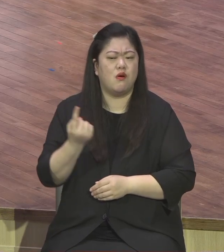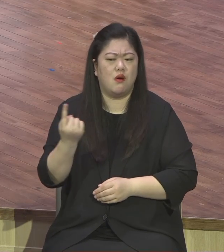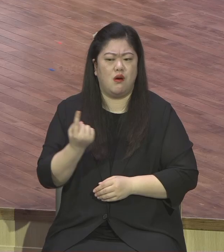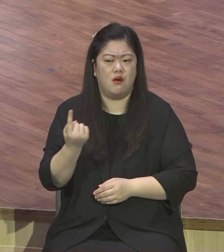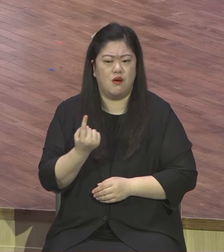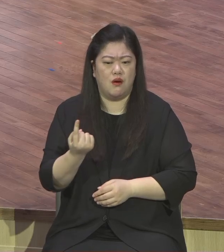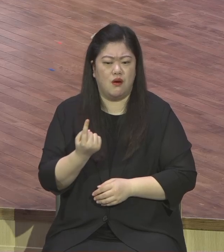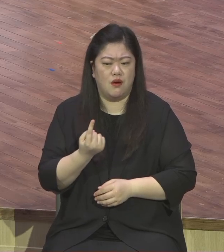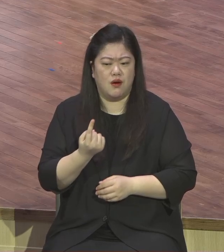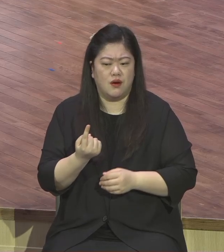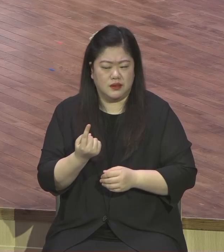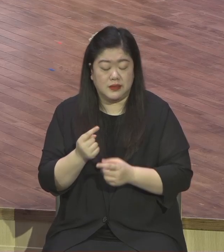있었는데